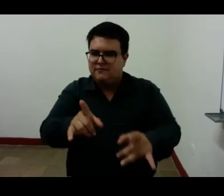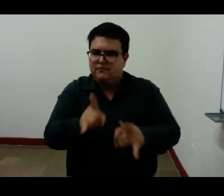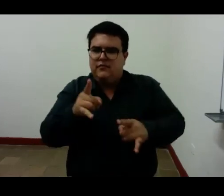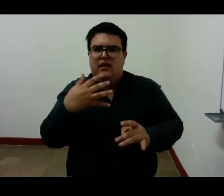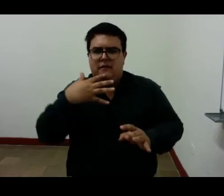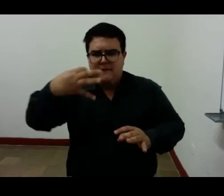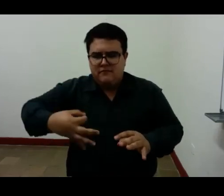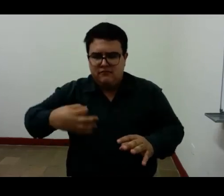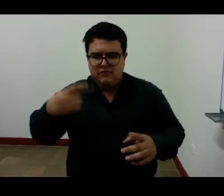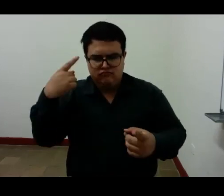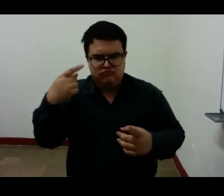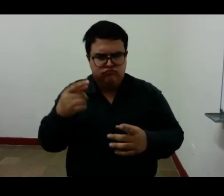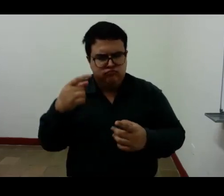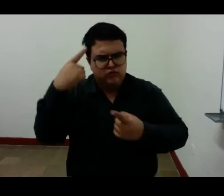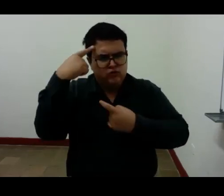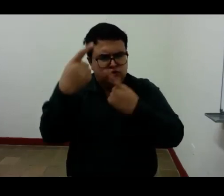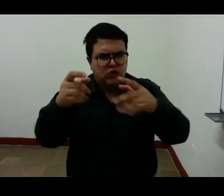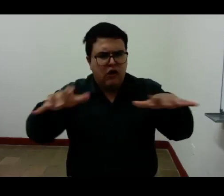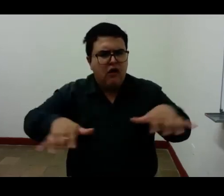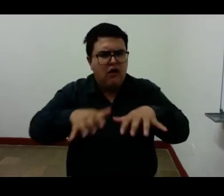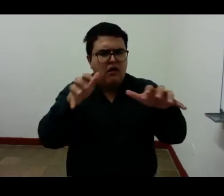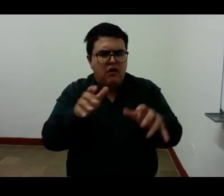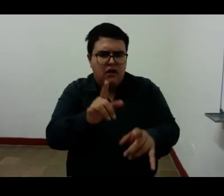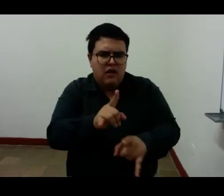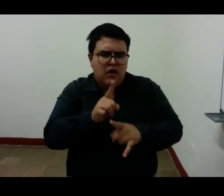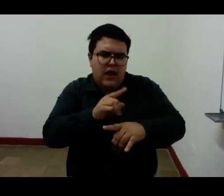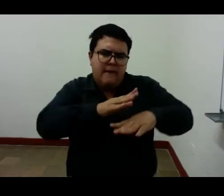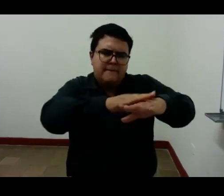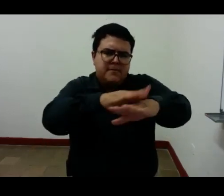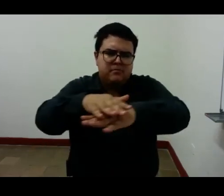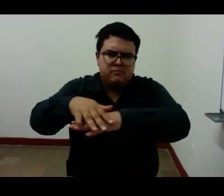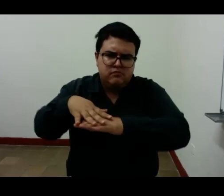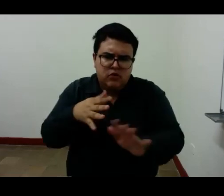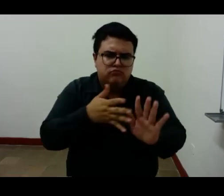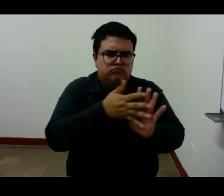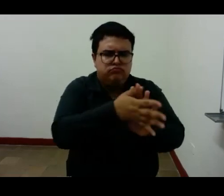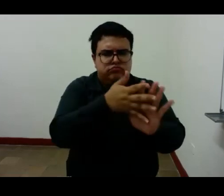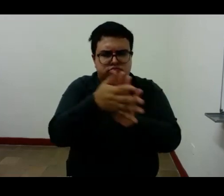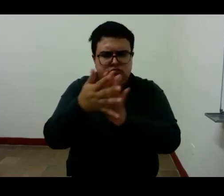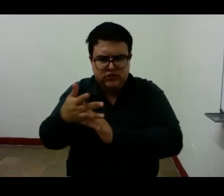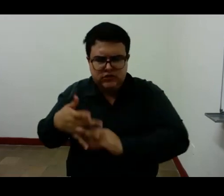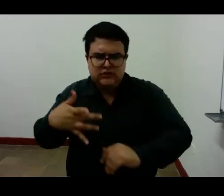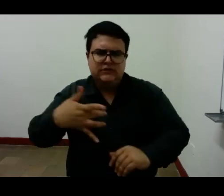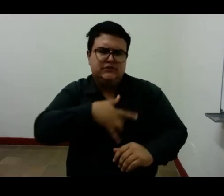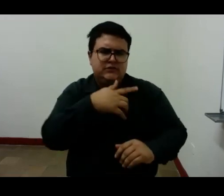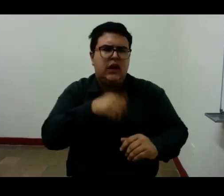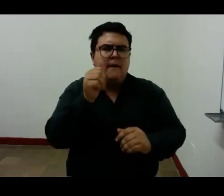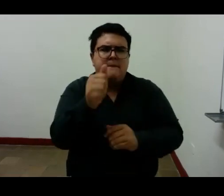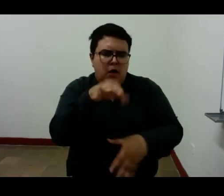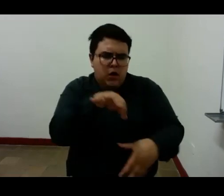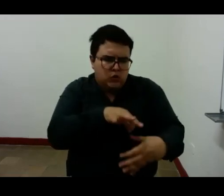sobre estas dos realidades él crea su ciencia